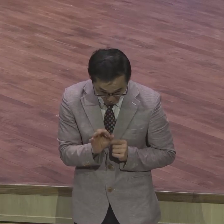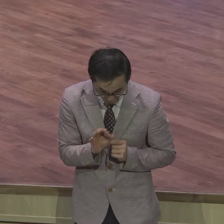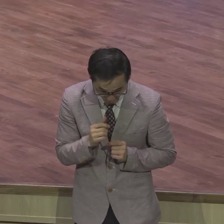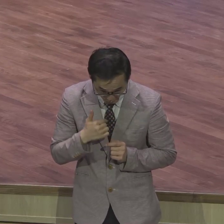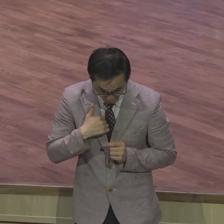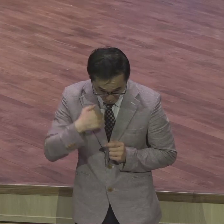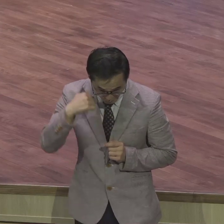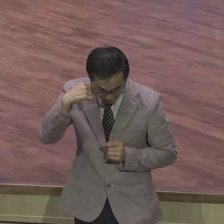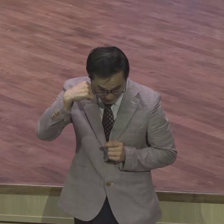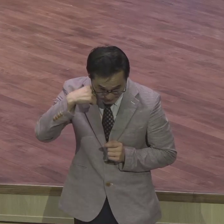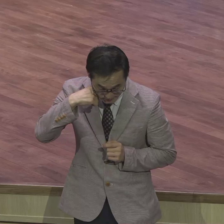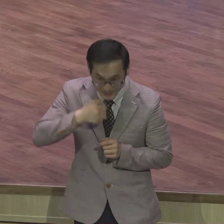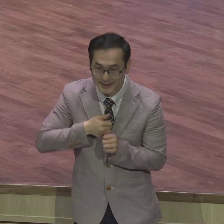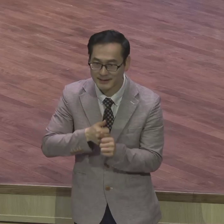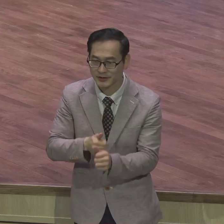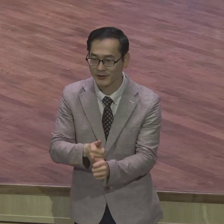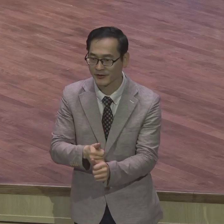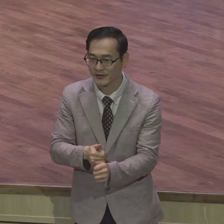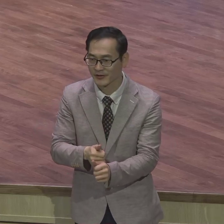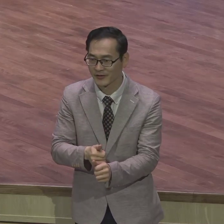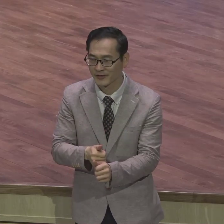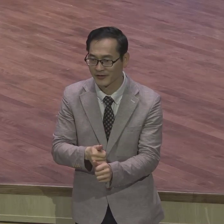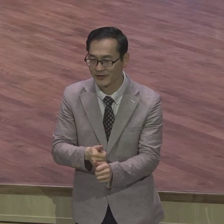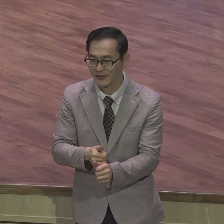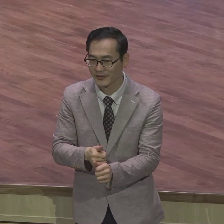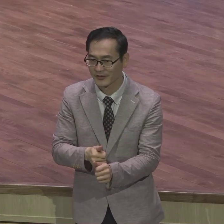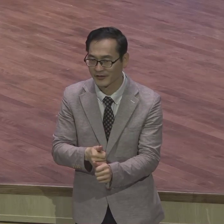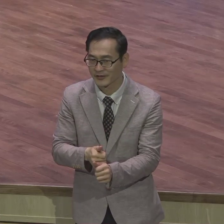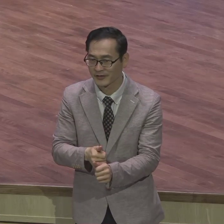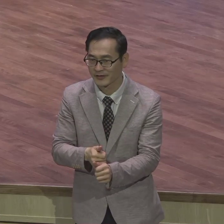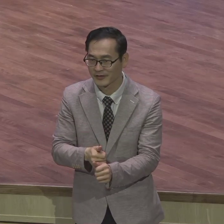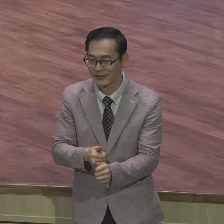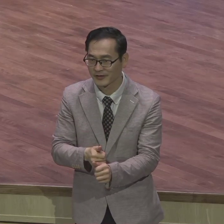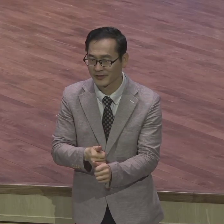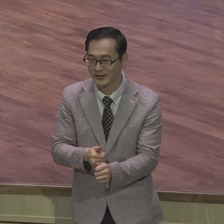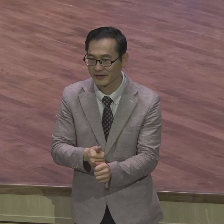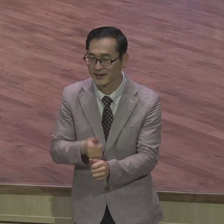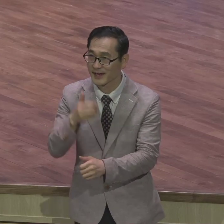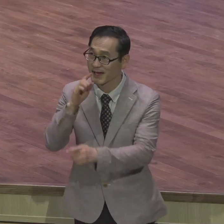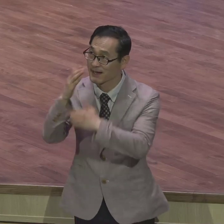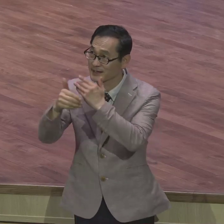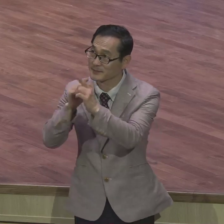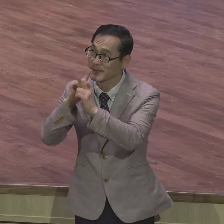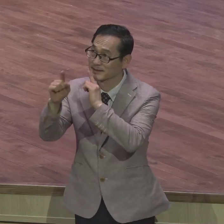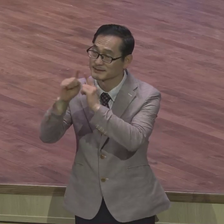하나님의 말씀에 따른 반응입니다 하나님의 말씀에 따른 반응